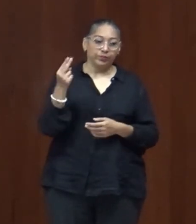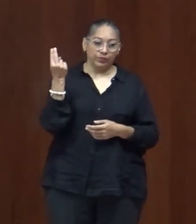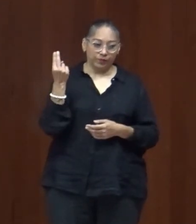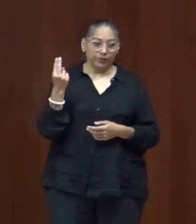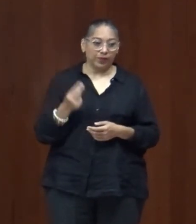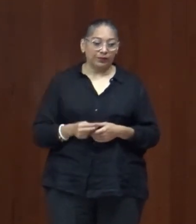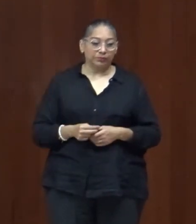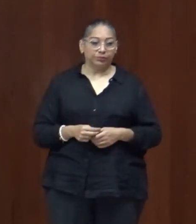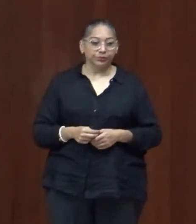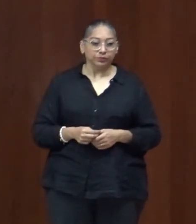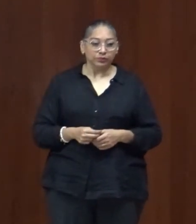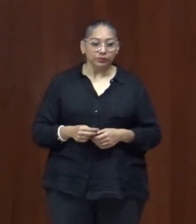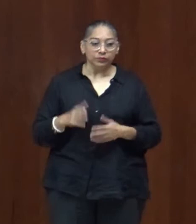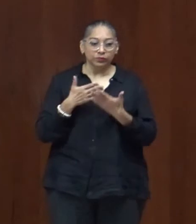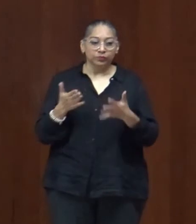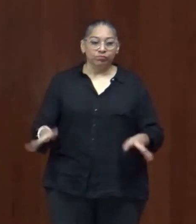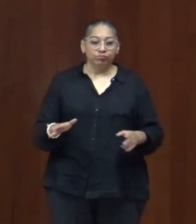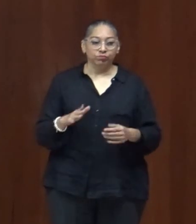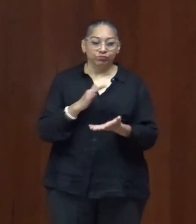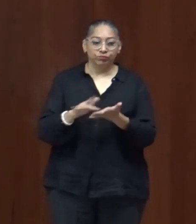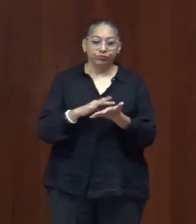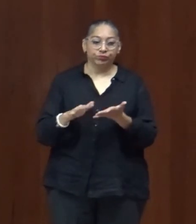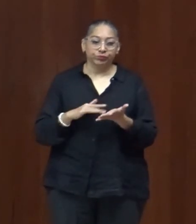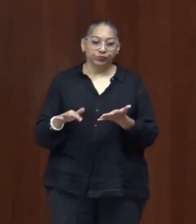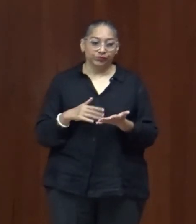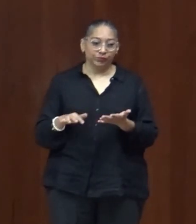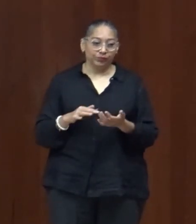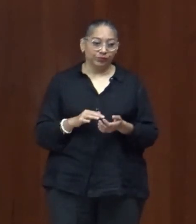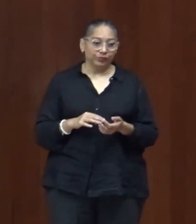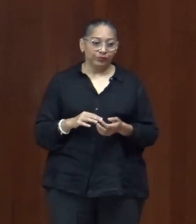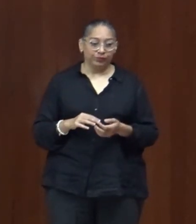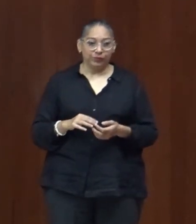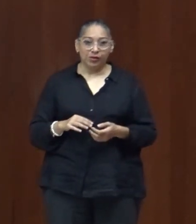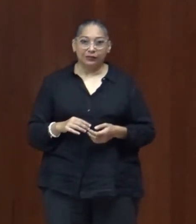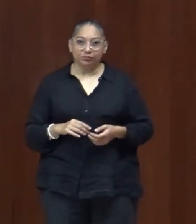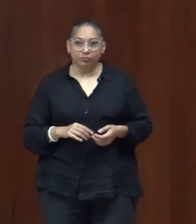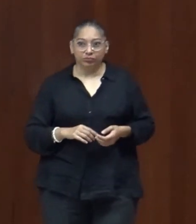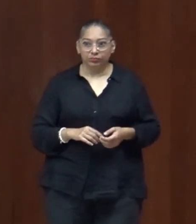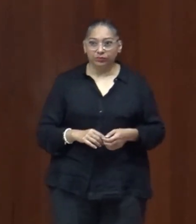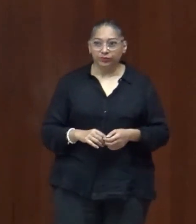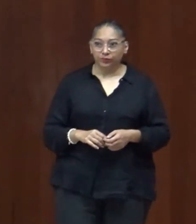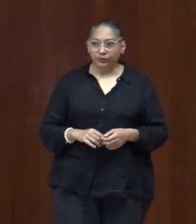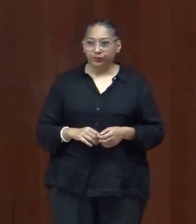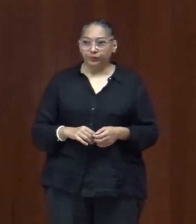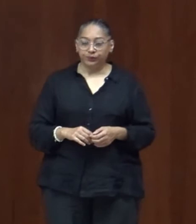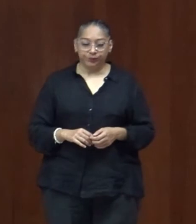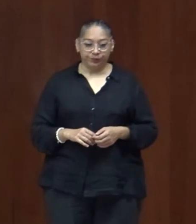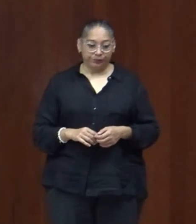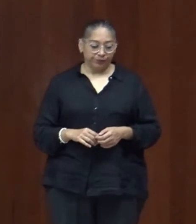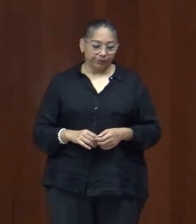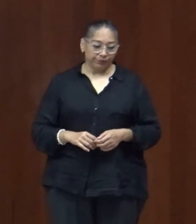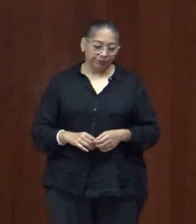y bueno pues me gustaría leer todo esto también de esta propuesta me parece que este espacio lo